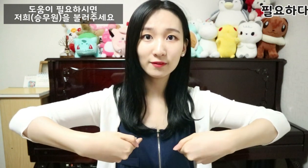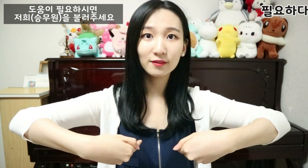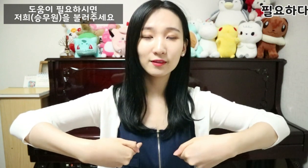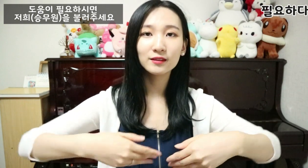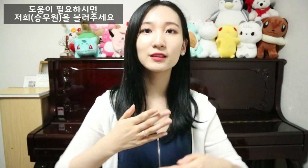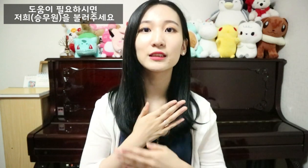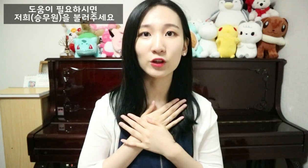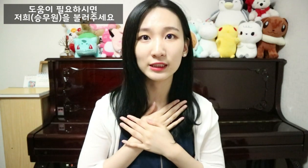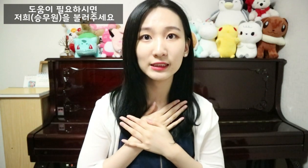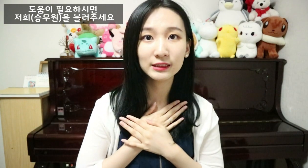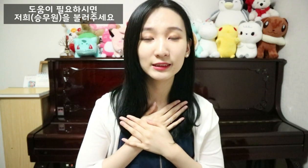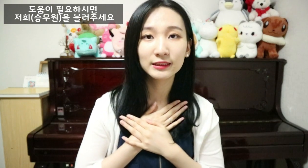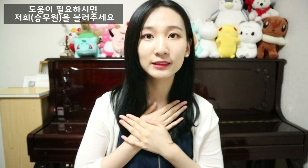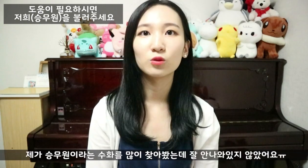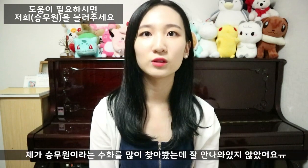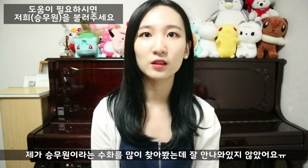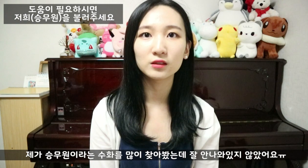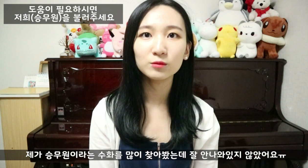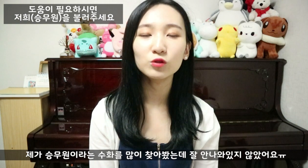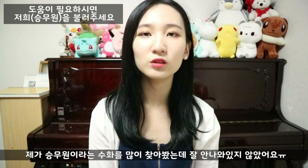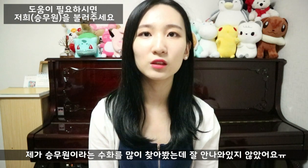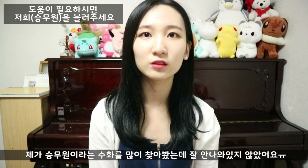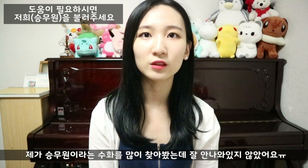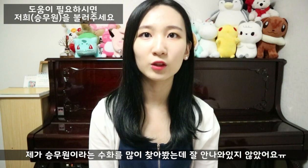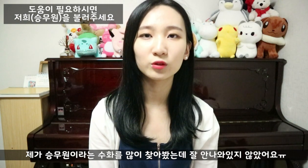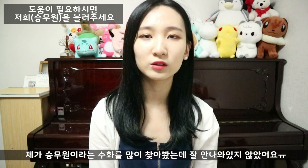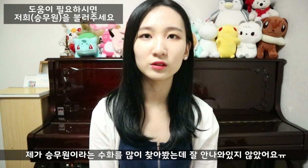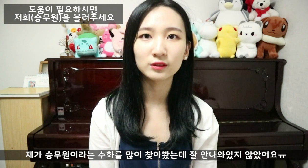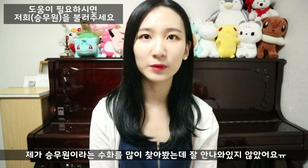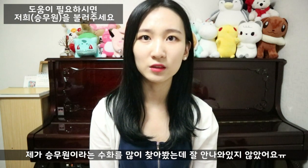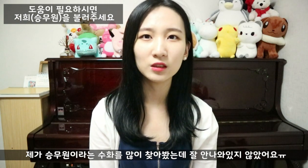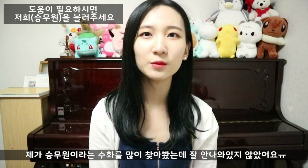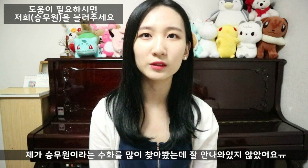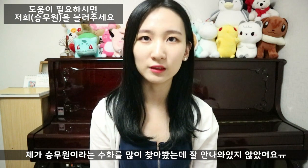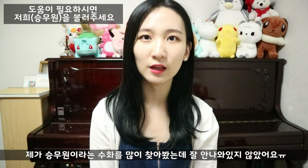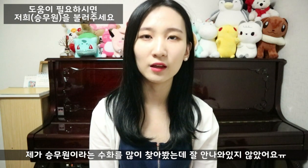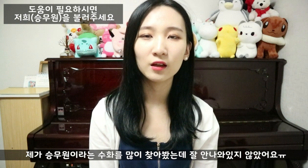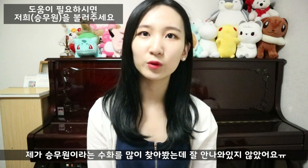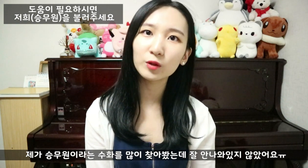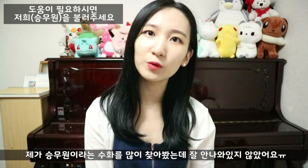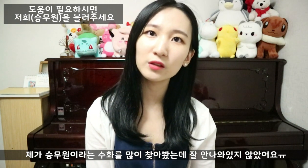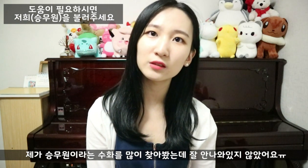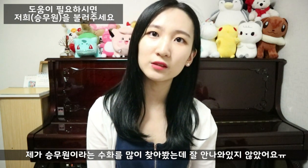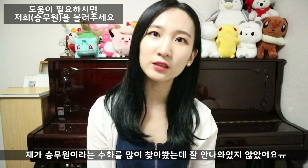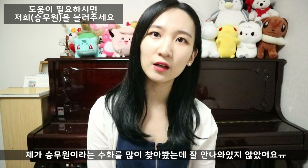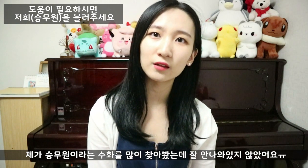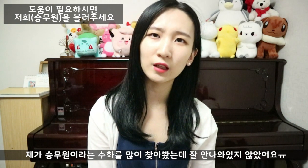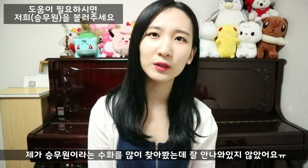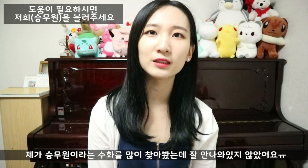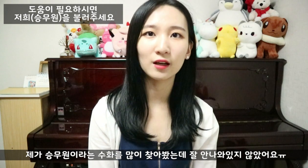저희를 제가 승무원이라는 단어를 많이 찾아봤는데 어떻게 표현하는지 잘 나와있지가